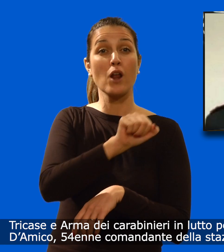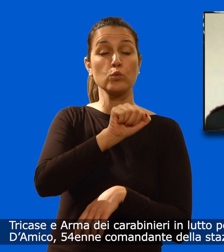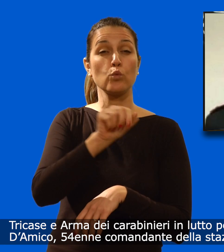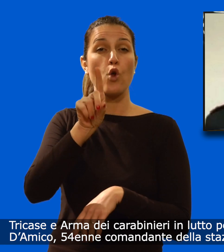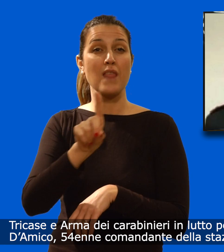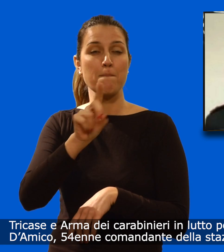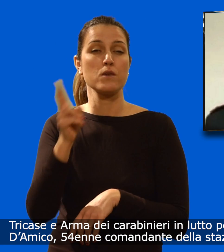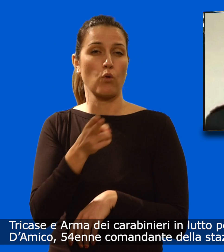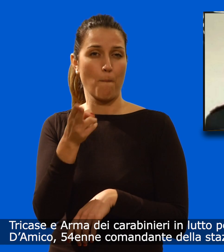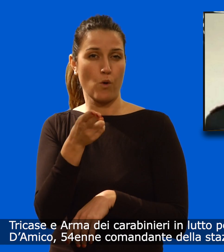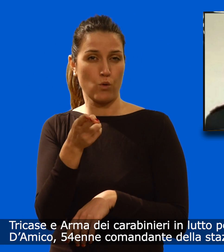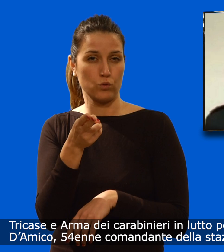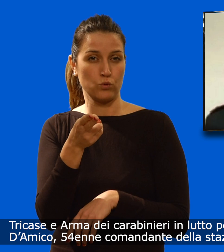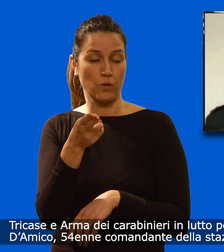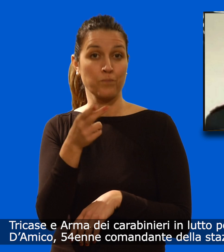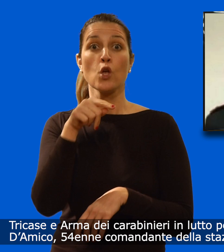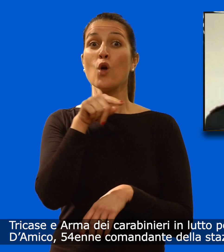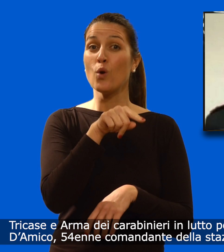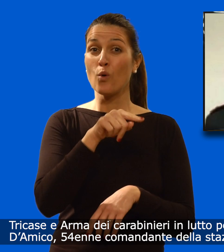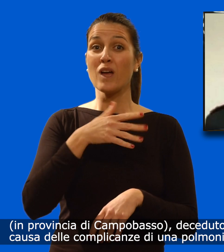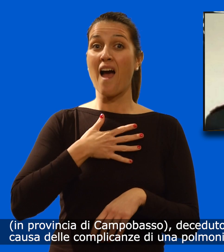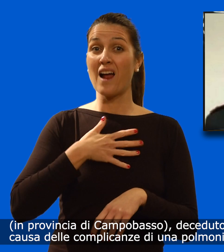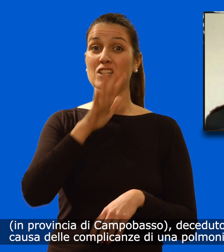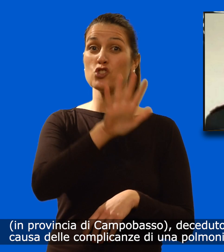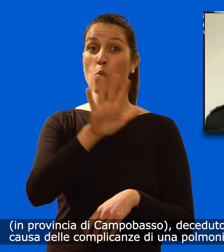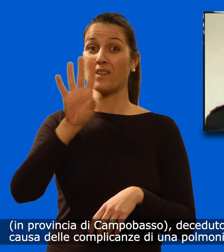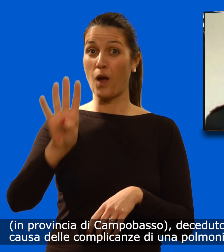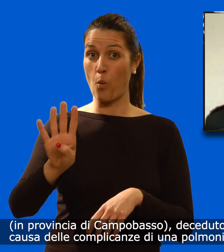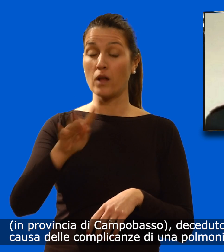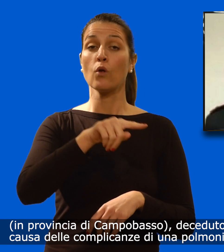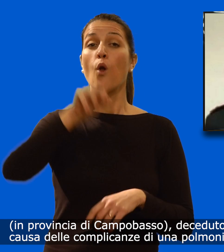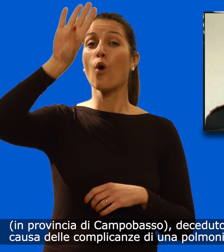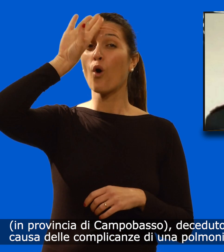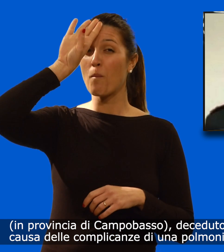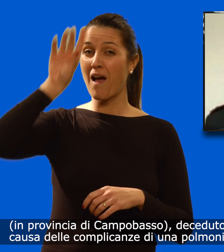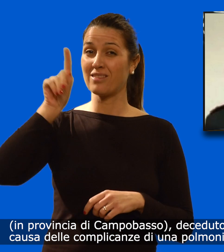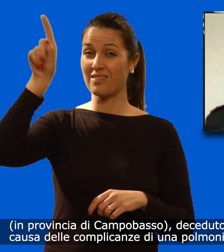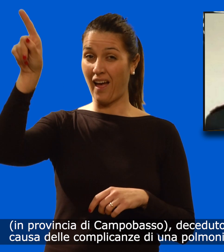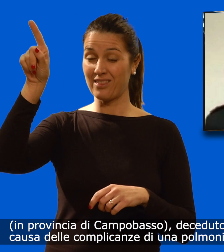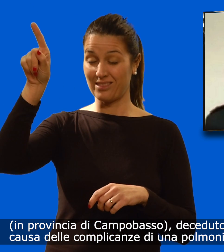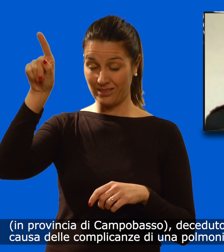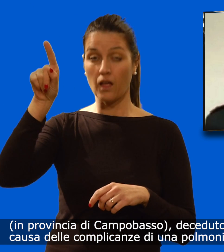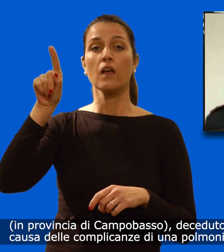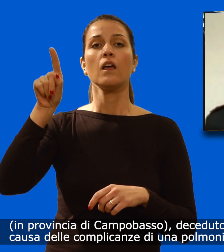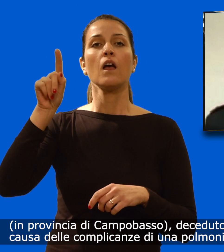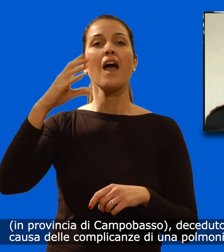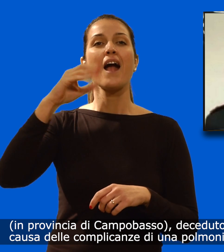54enne comandante della stazione di Campomarino, in provincia di Campobasso deceduto nelle